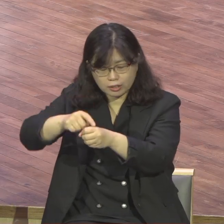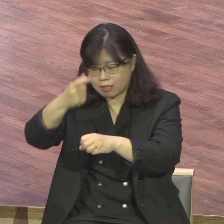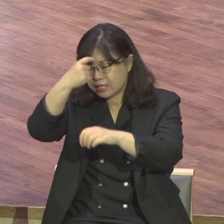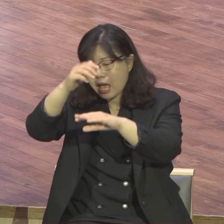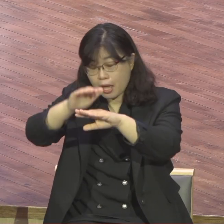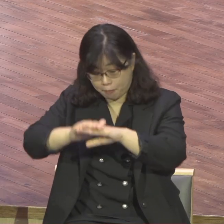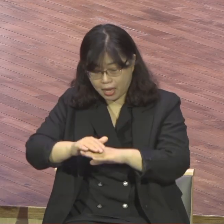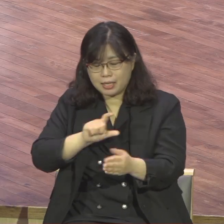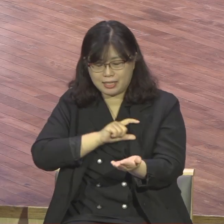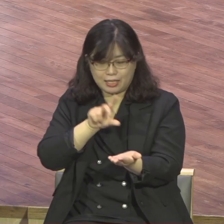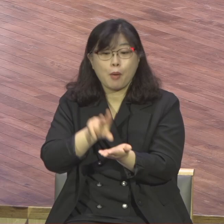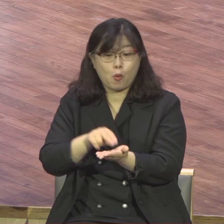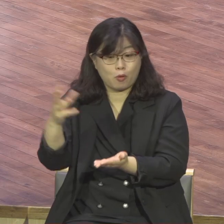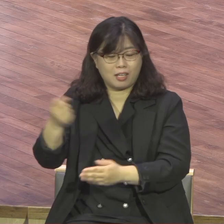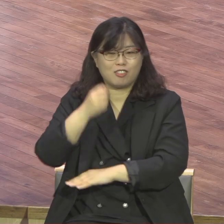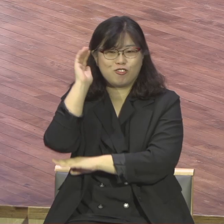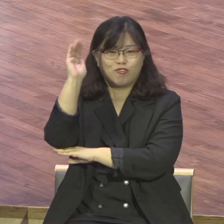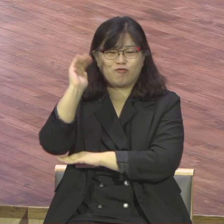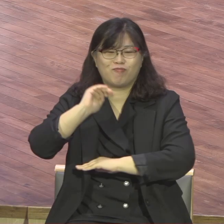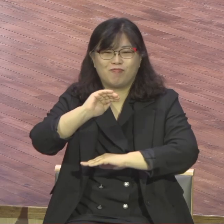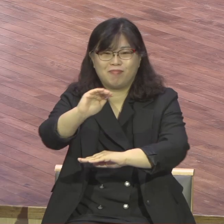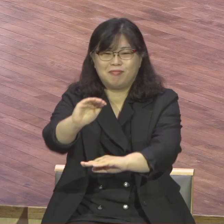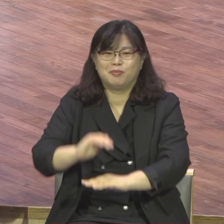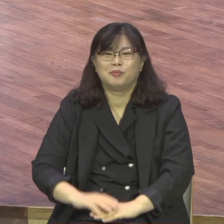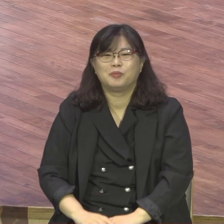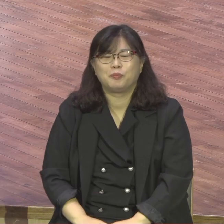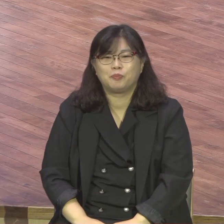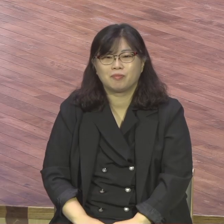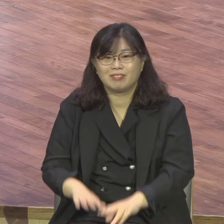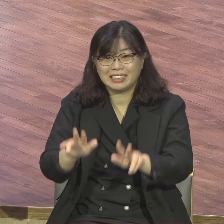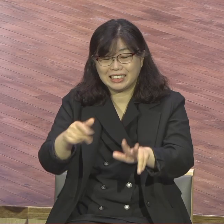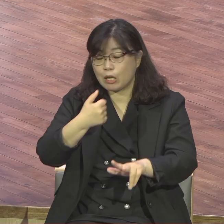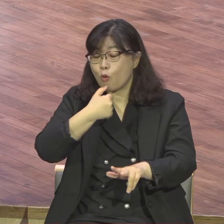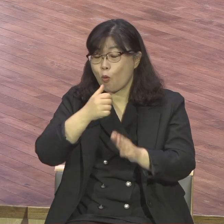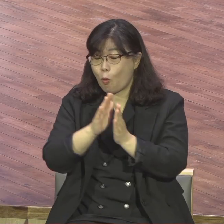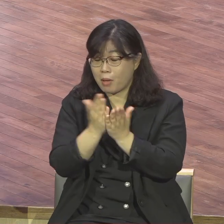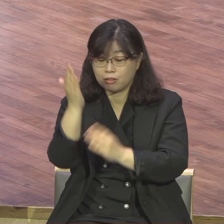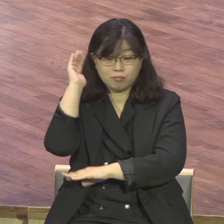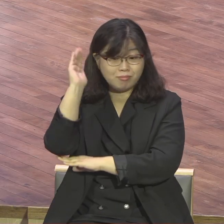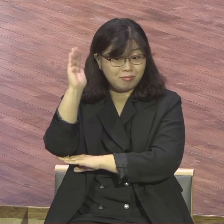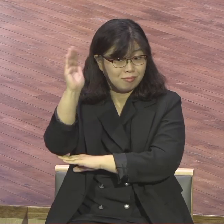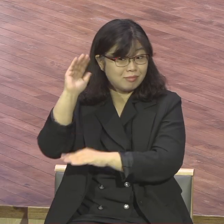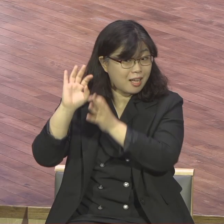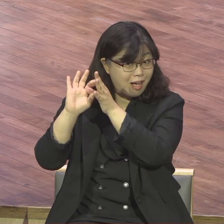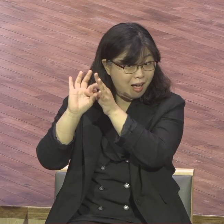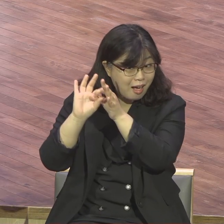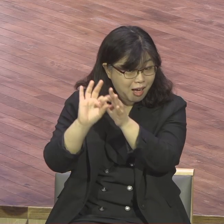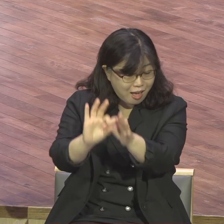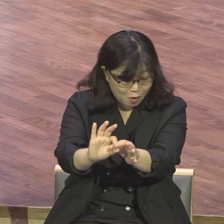로마스 말씀을 살펴보고 있는데 로마스는 크게 두 가지 부분으로 나누어집니다